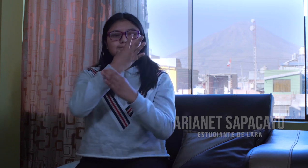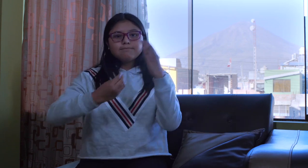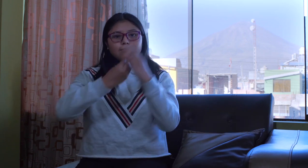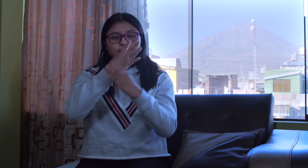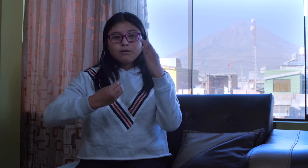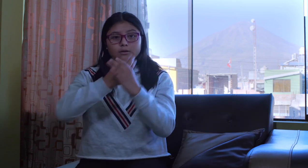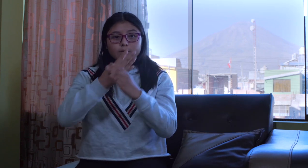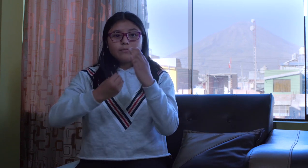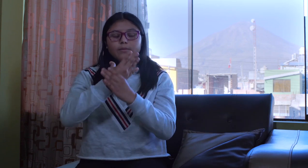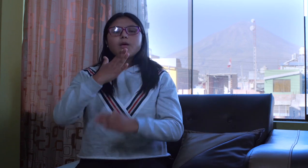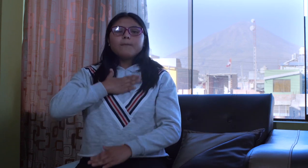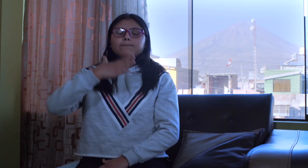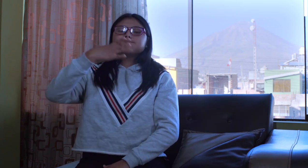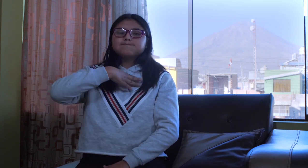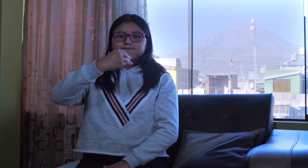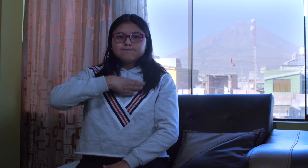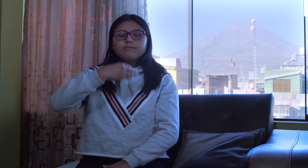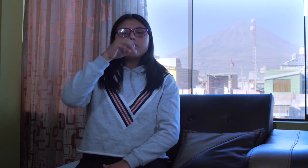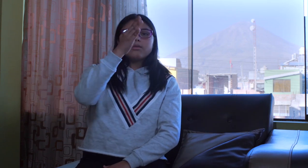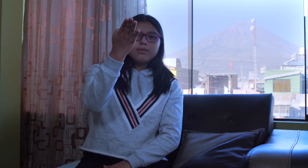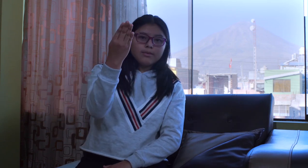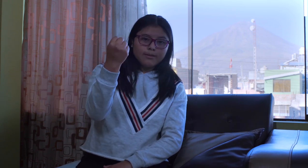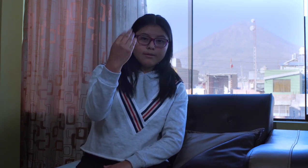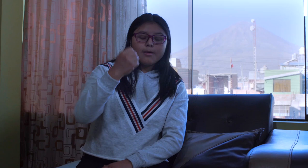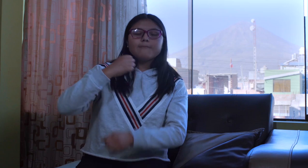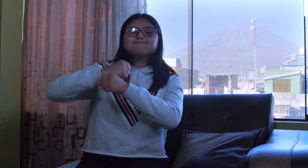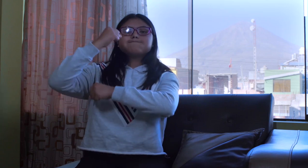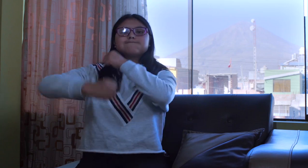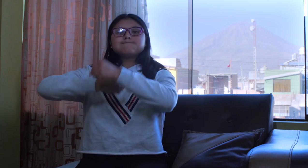Yo nací en Arequipa. Yo tengo catorce años.